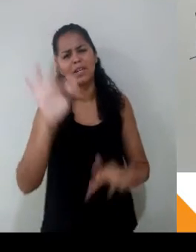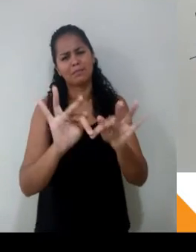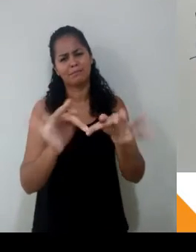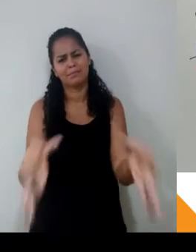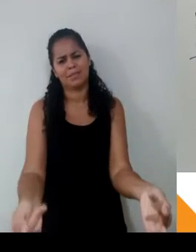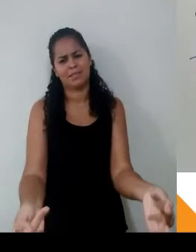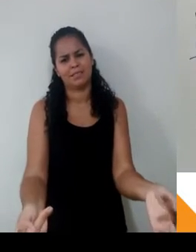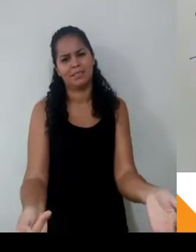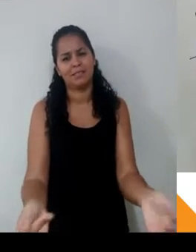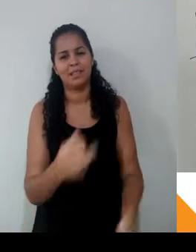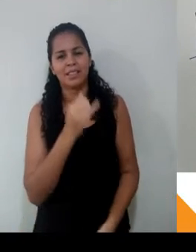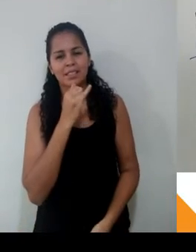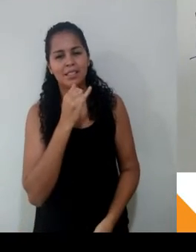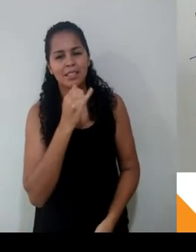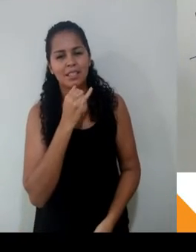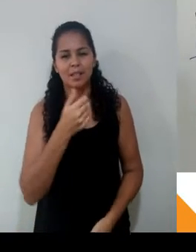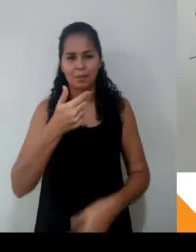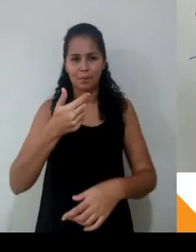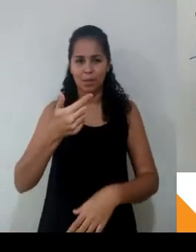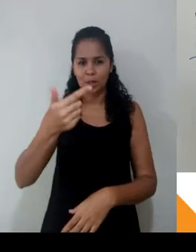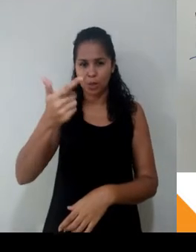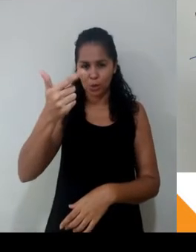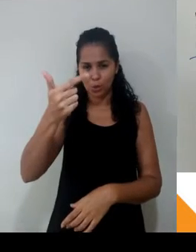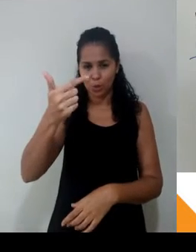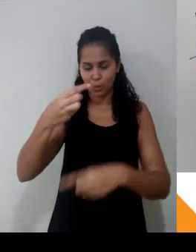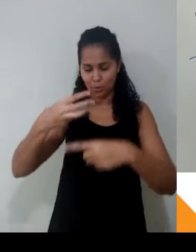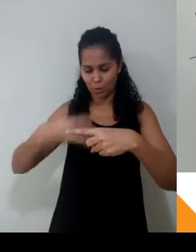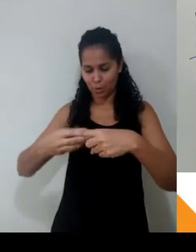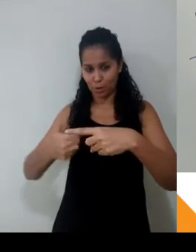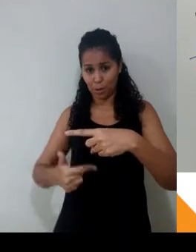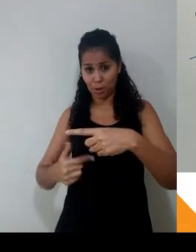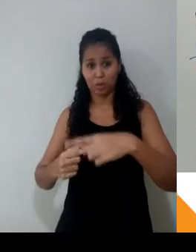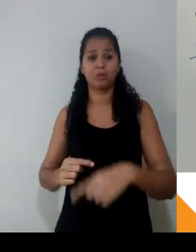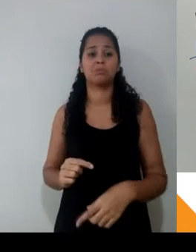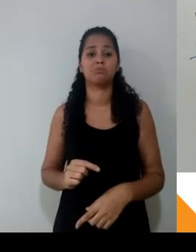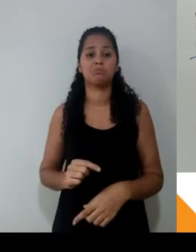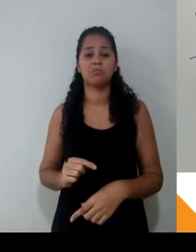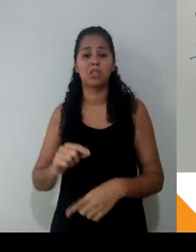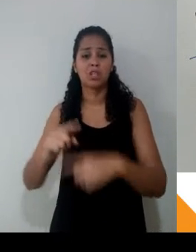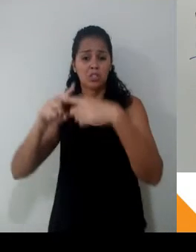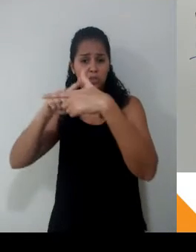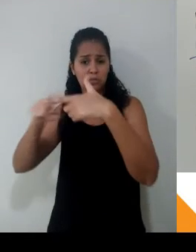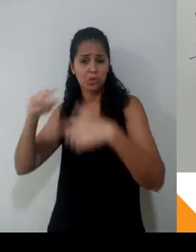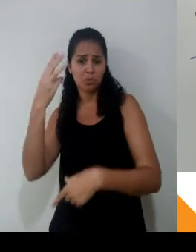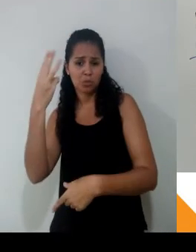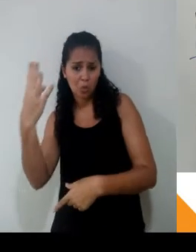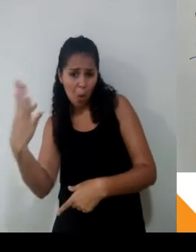por 4 dá 8. E aí, olha que maravilha aqui, ó. 40 dividido por 8 dá 1 e dá 5, está vendo?